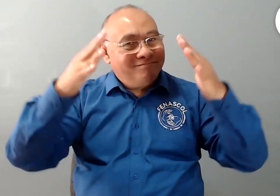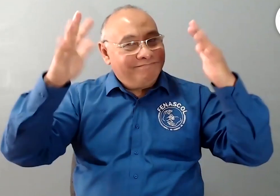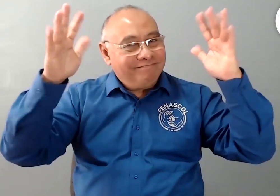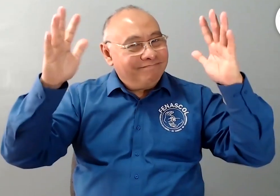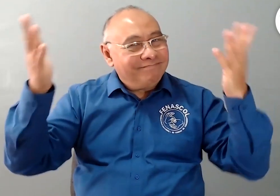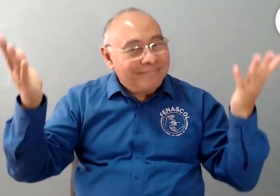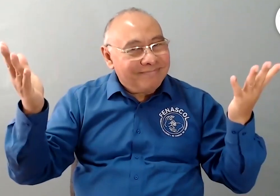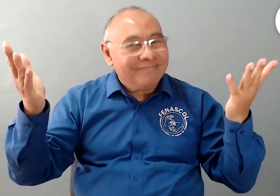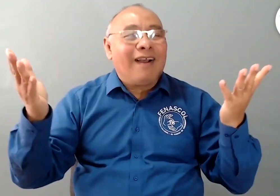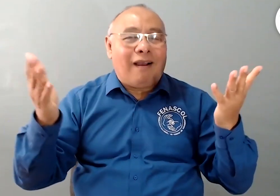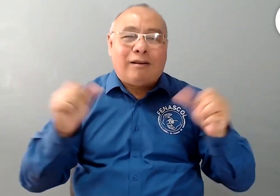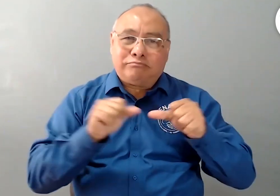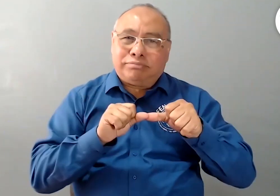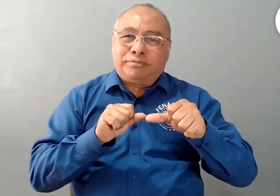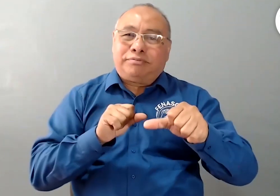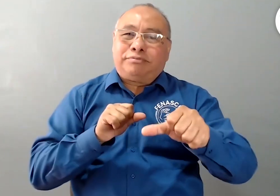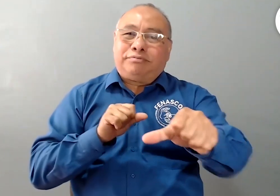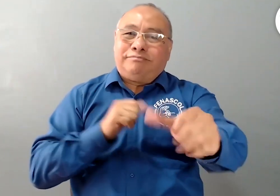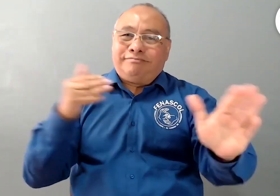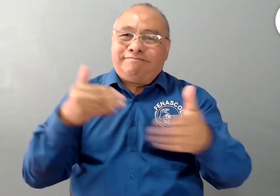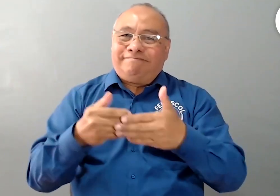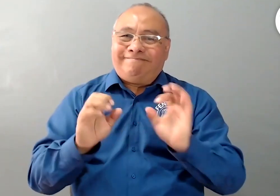dándolo sin pausa. Muchas gracias, hasta luego.